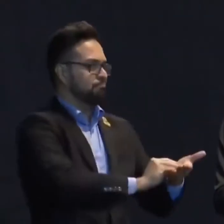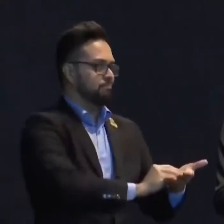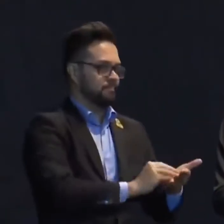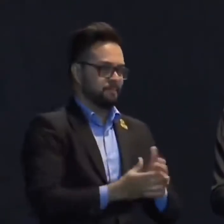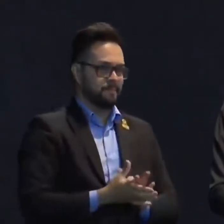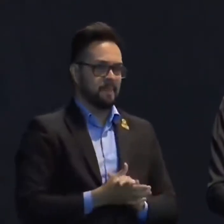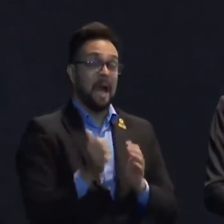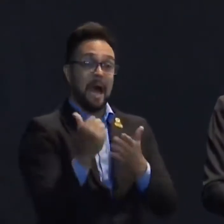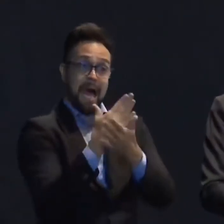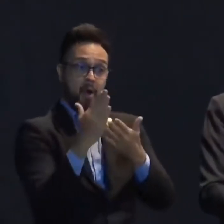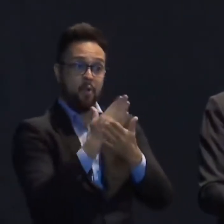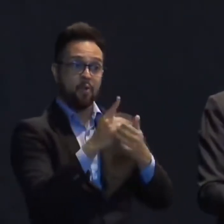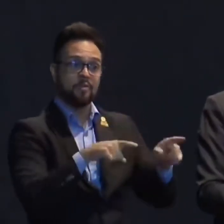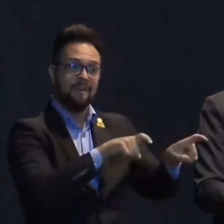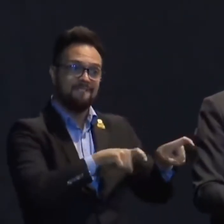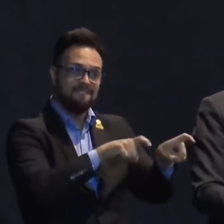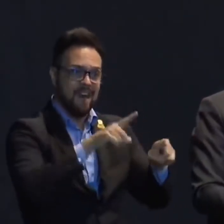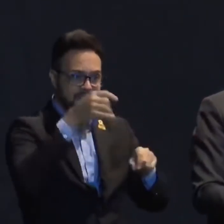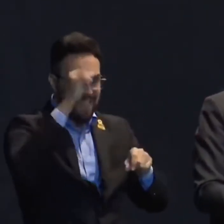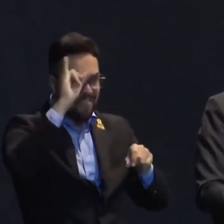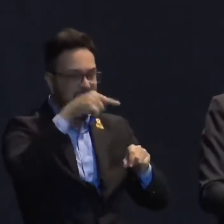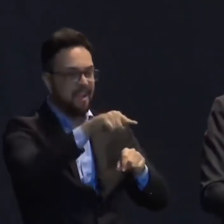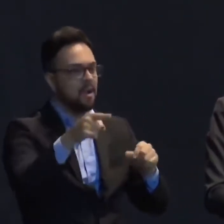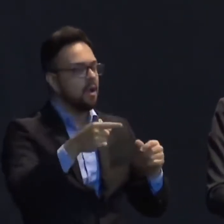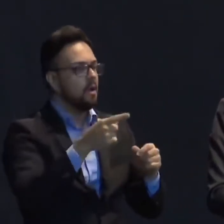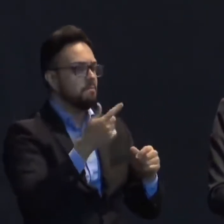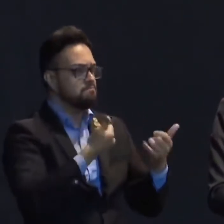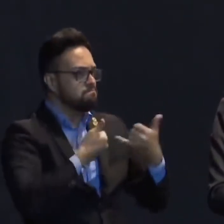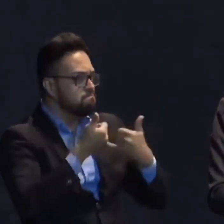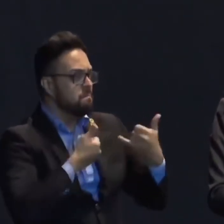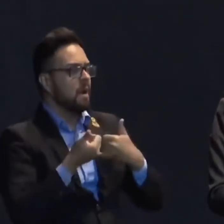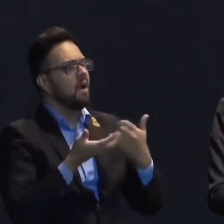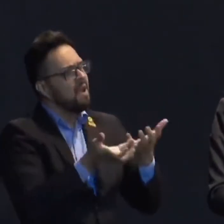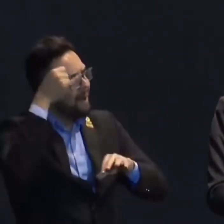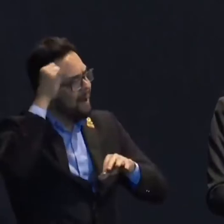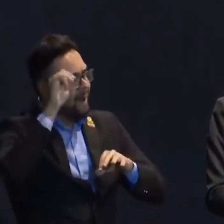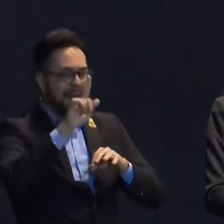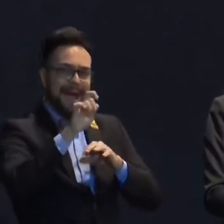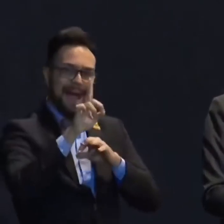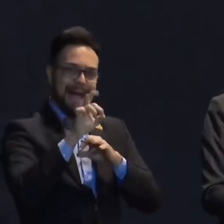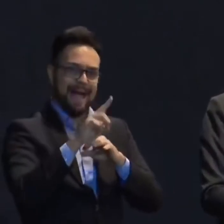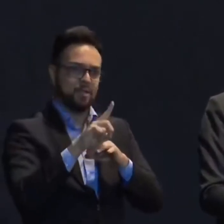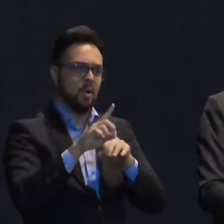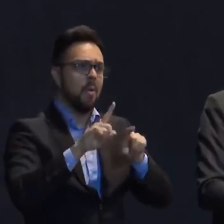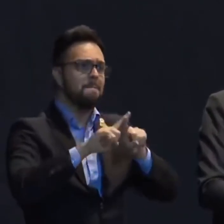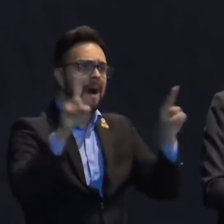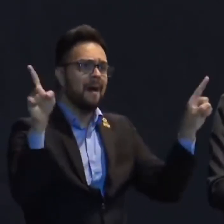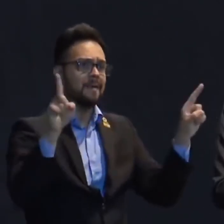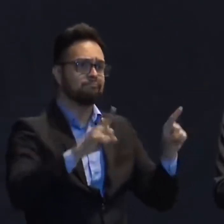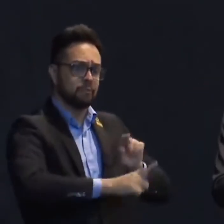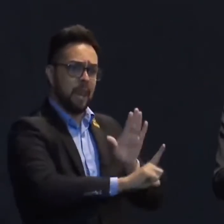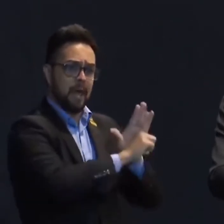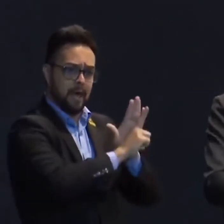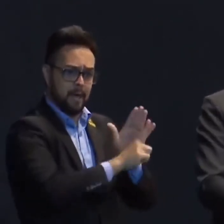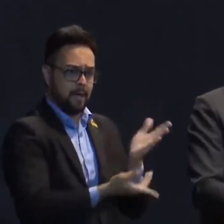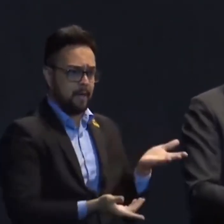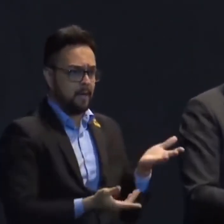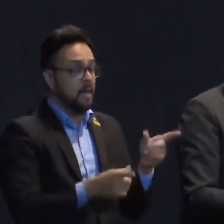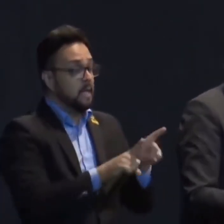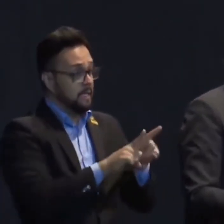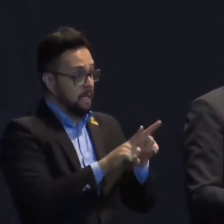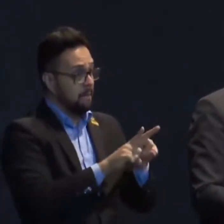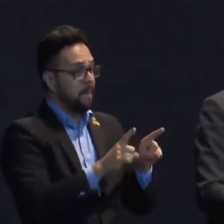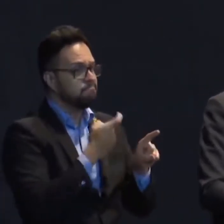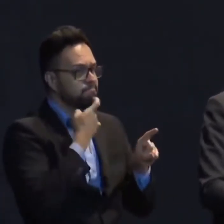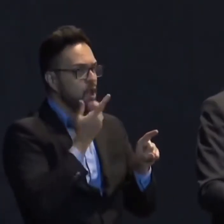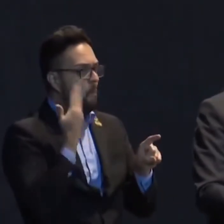Alguns fazendeiros têm dito para mim, eu quero criar mais gado, mas a legislação não me permite. Assim como até